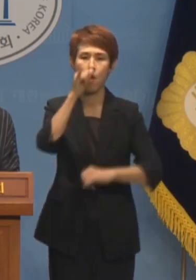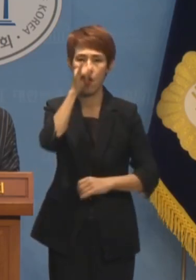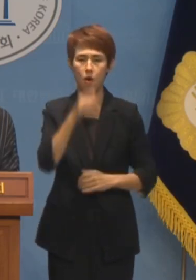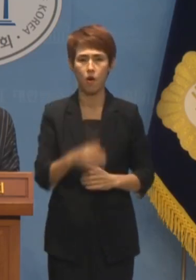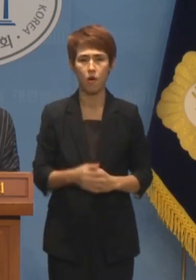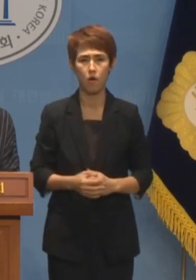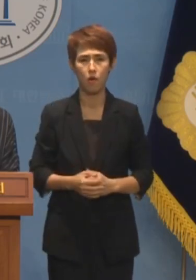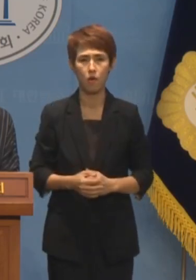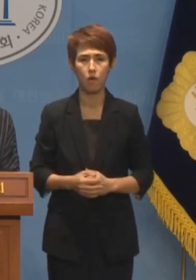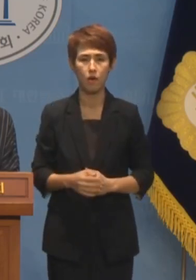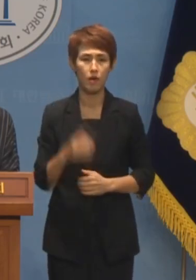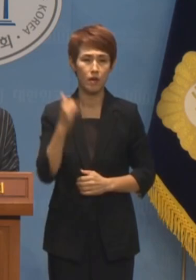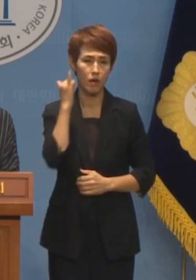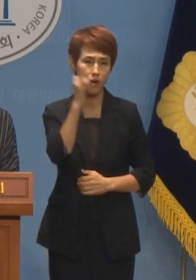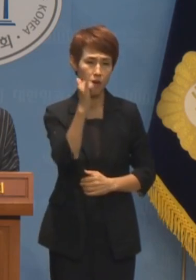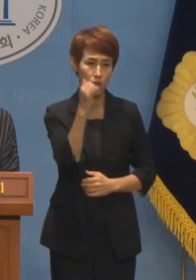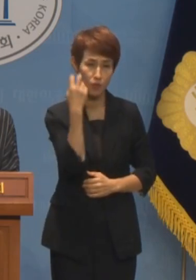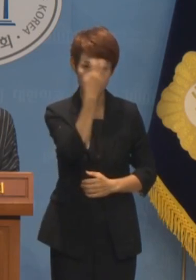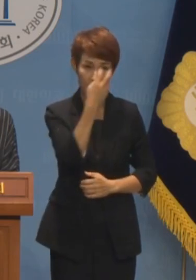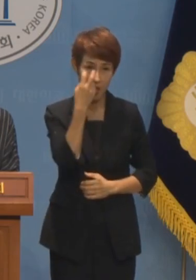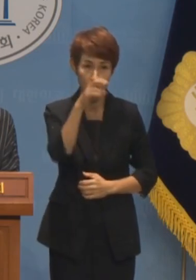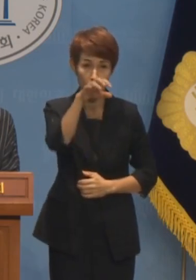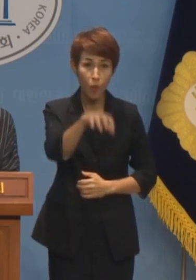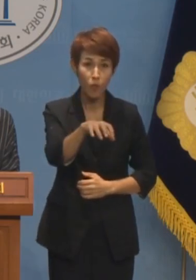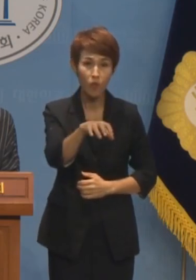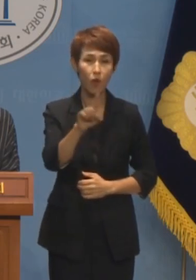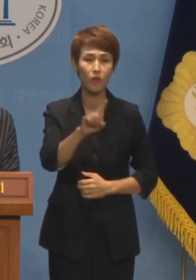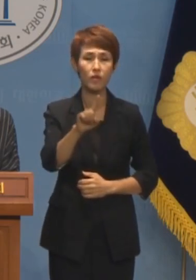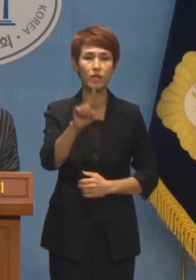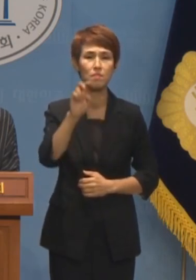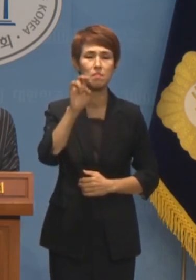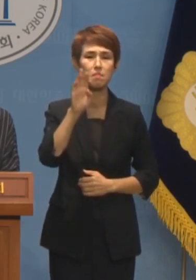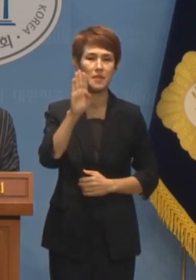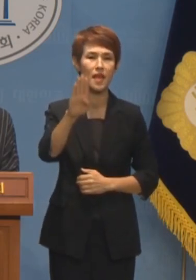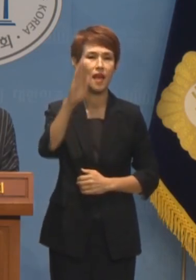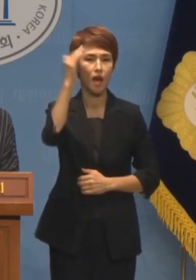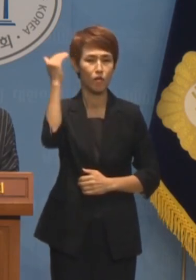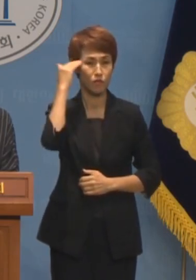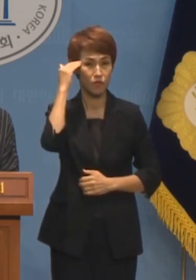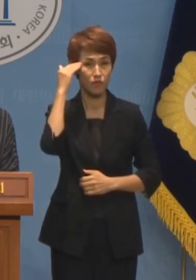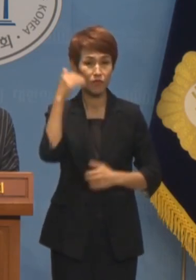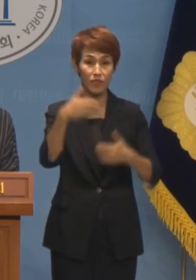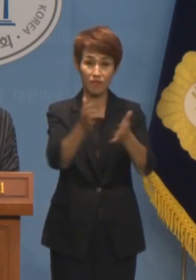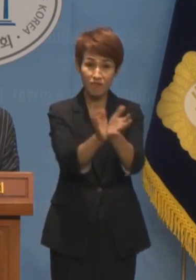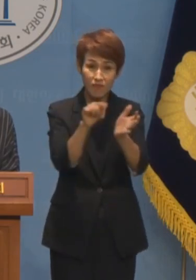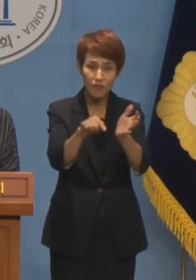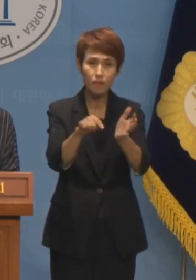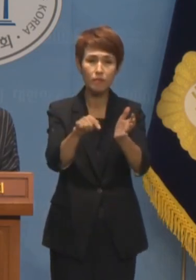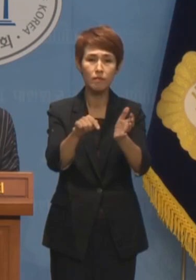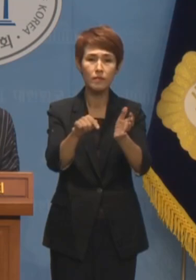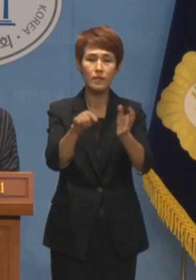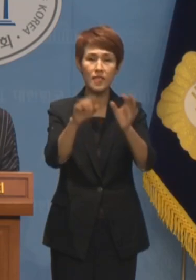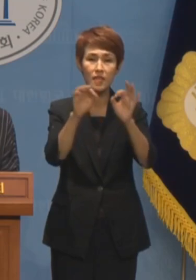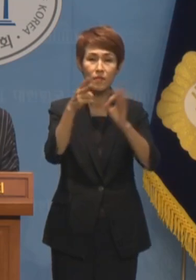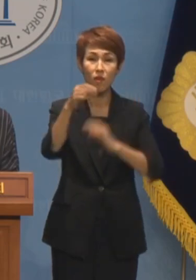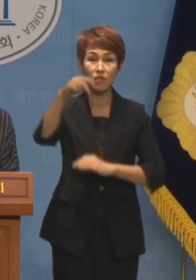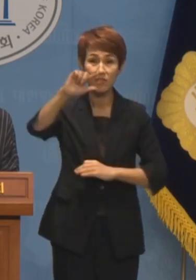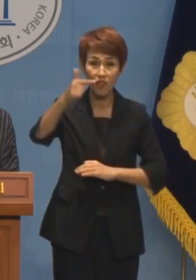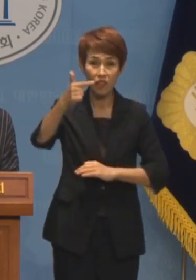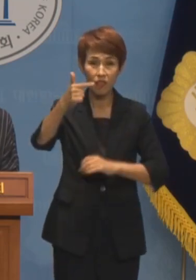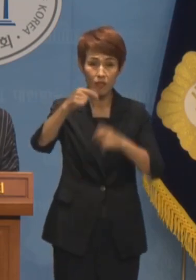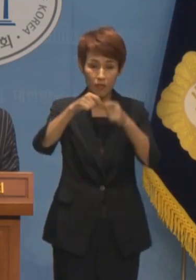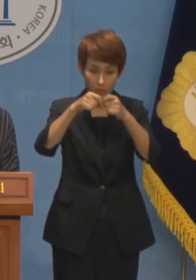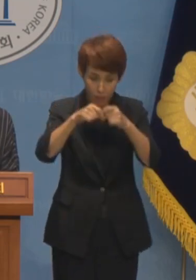여론조사 기관인 미래한국연구소의 대표는 김영선 전 의원이지만 실질적인 운영자는 명태균